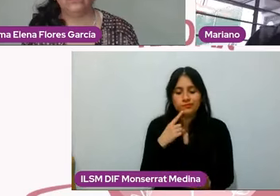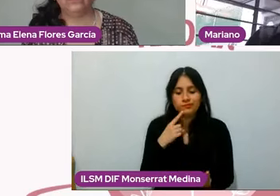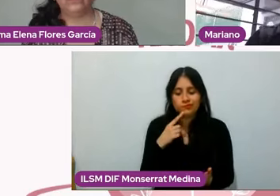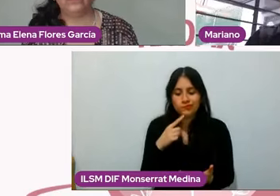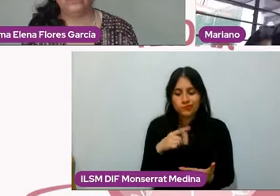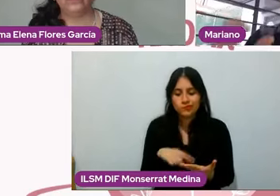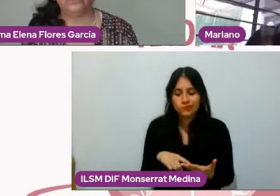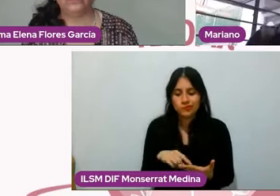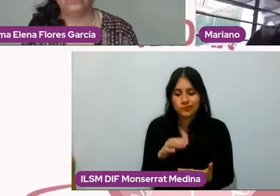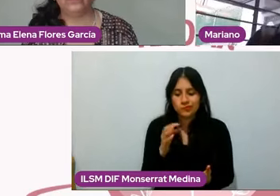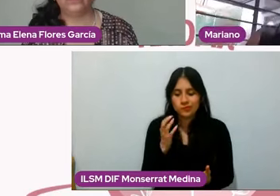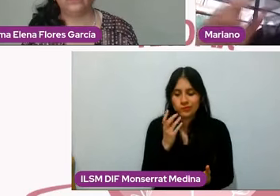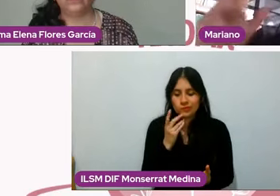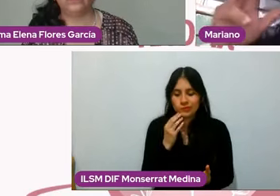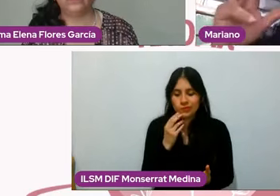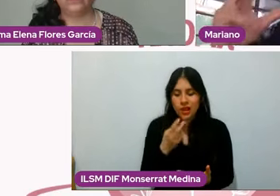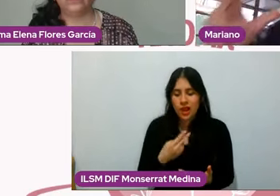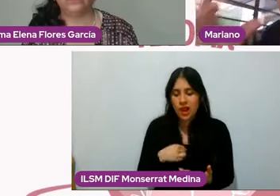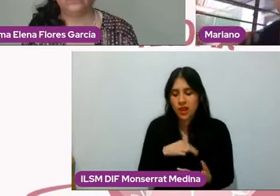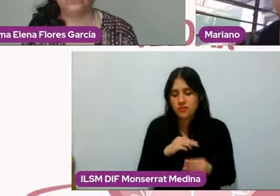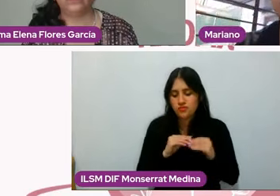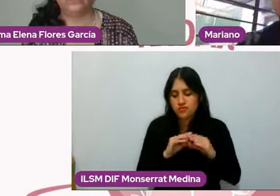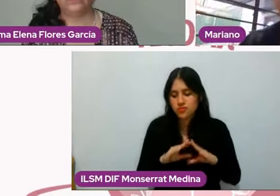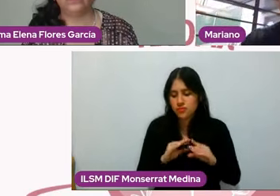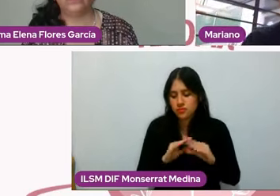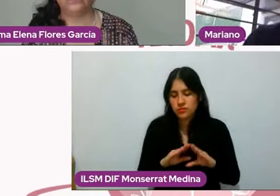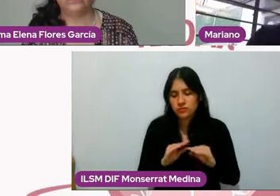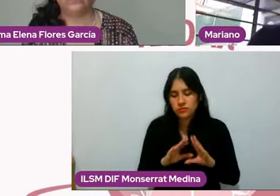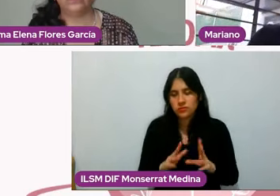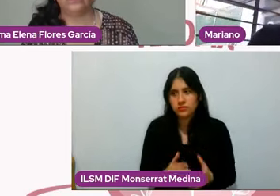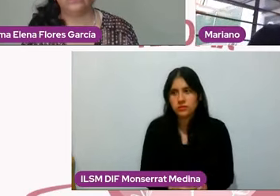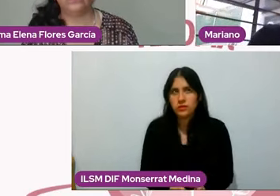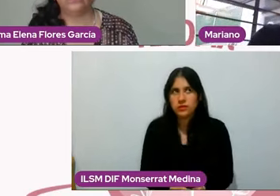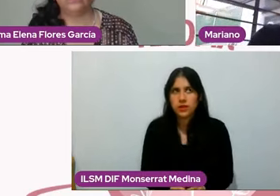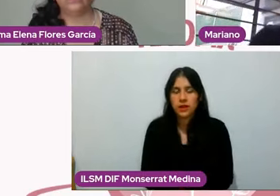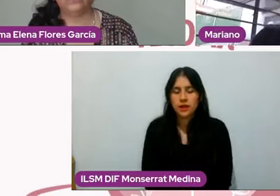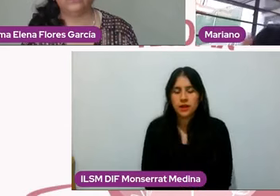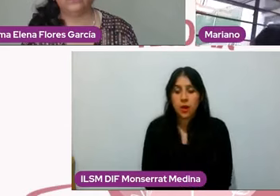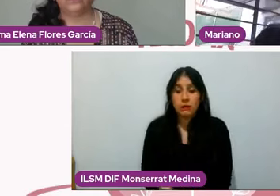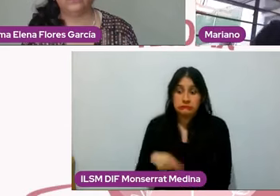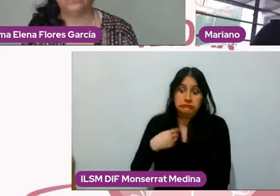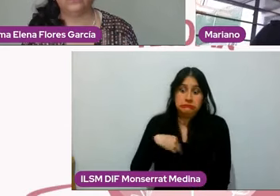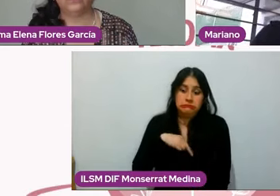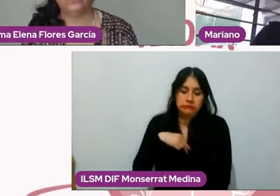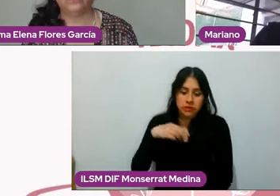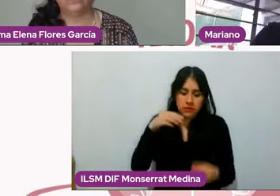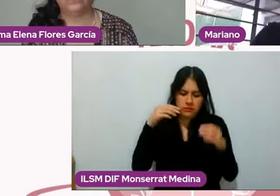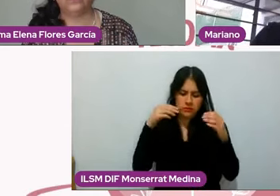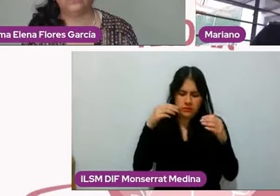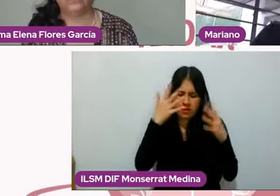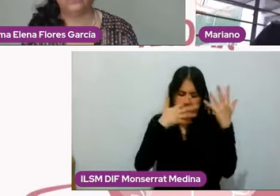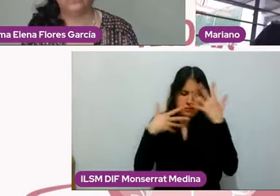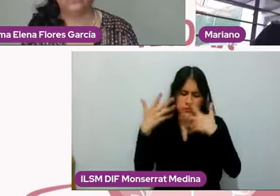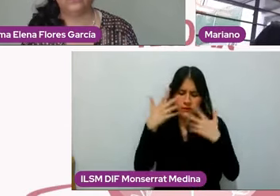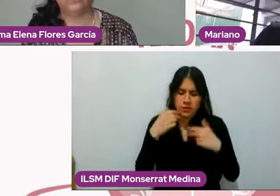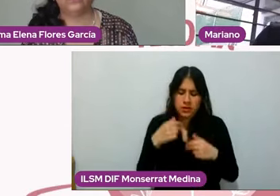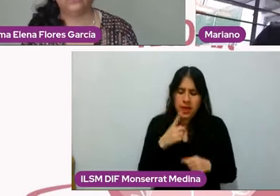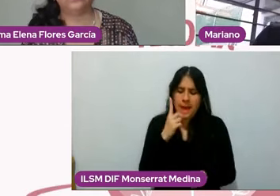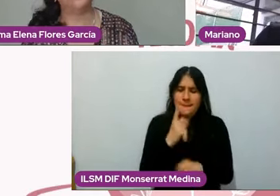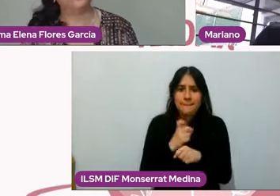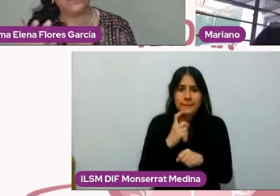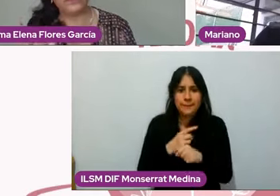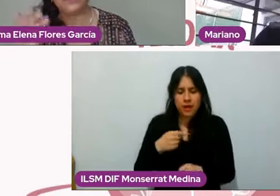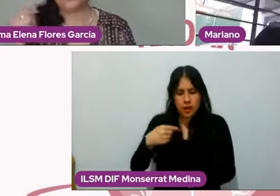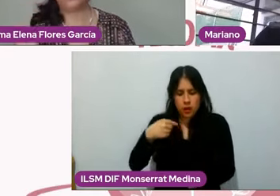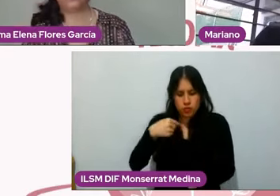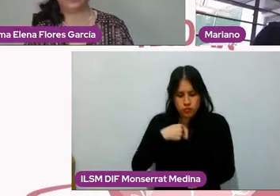nos han enseñado o nos han confundido en el sentido de que ponernos a nosotros en primer lugar de importancia